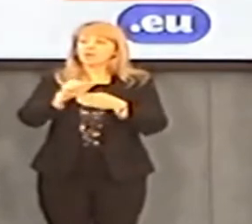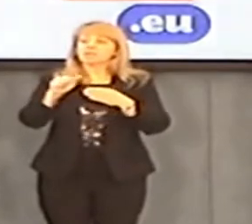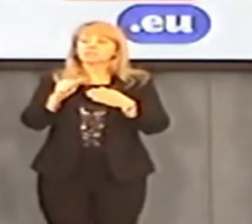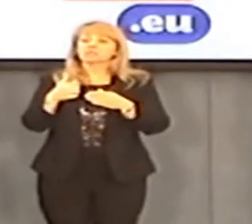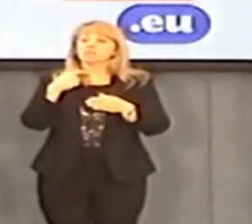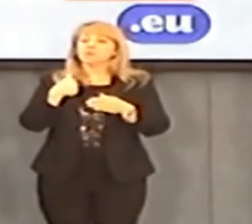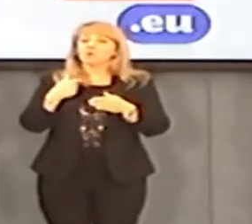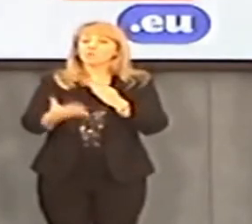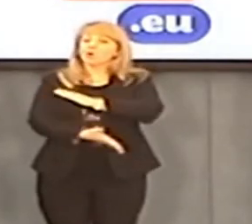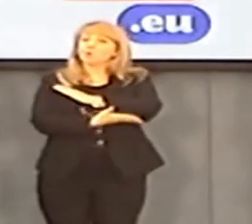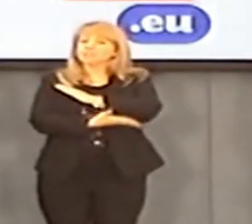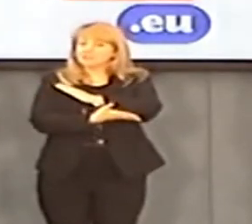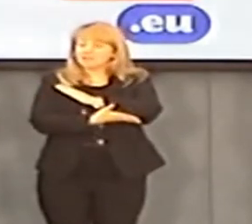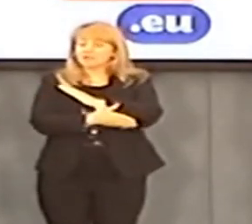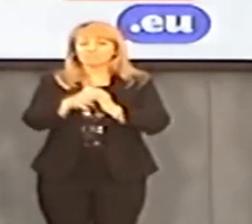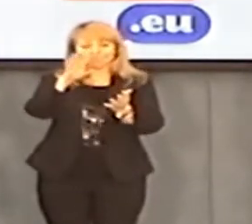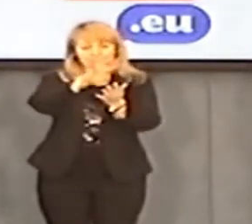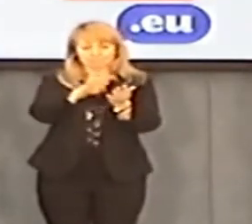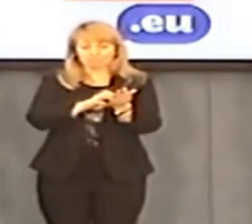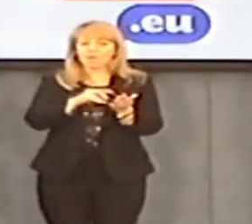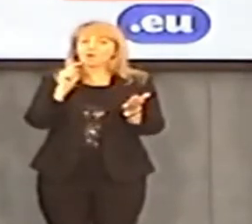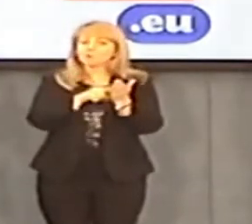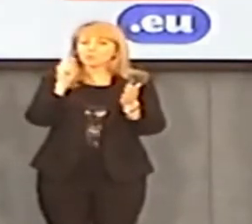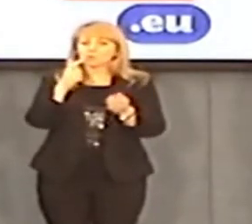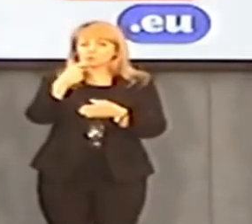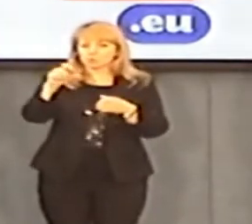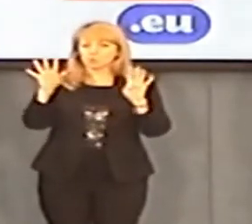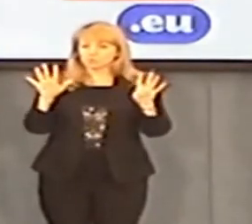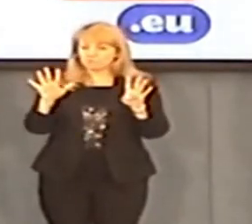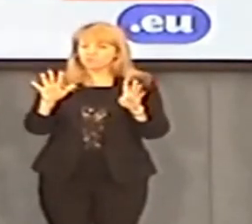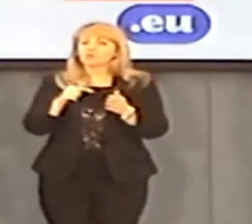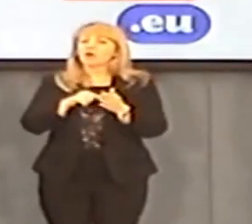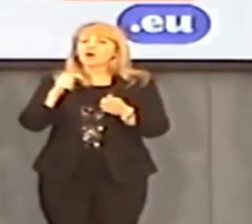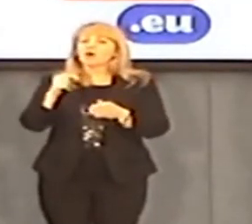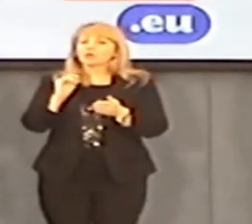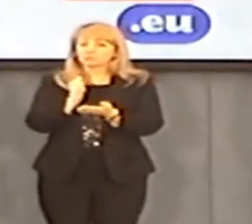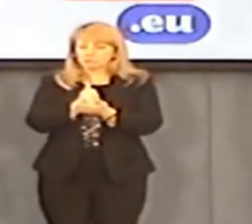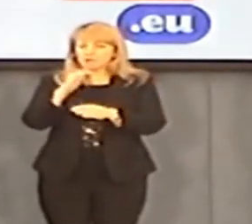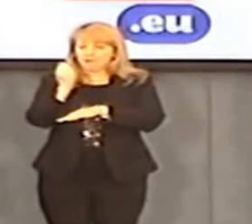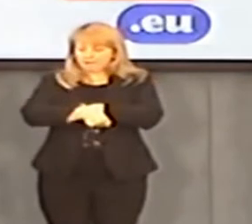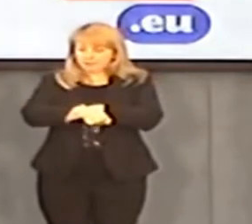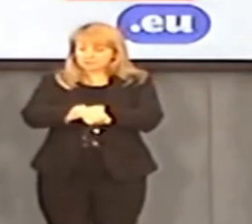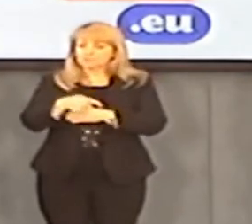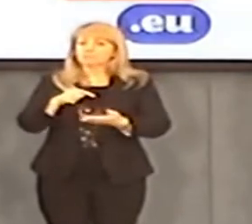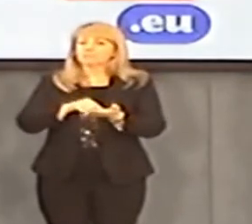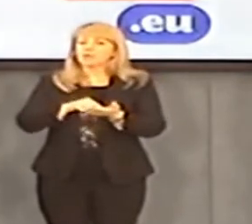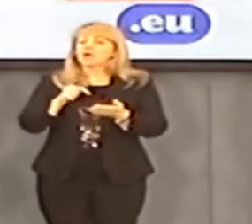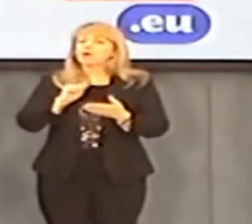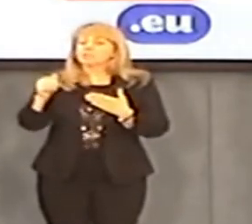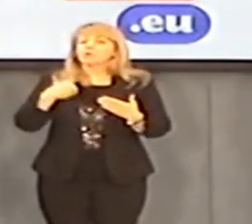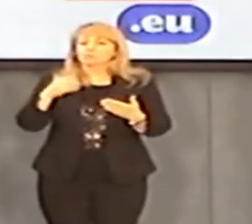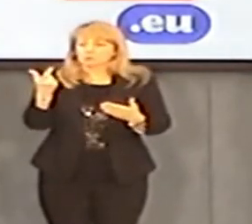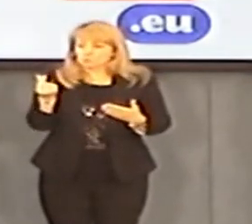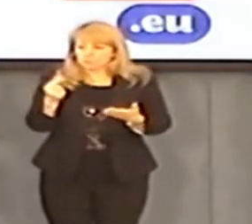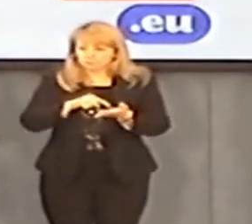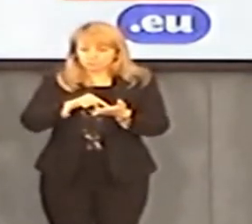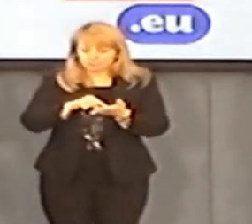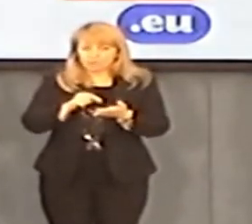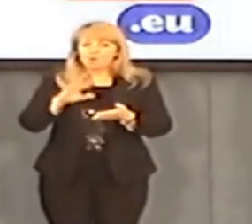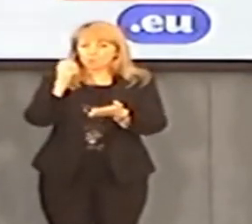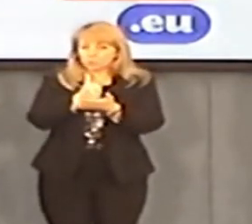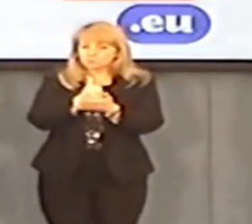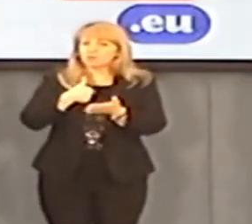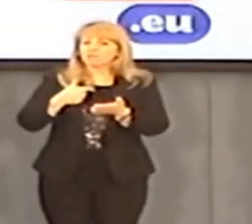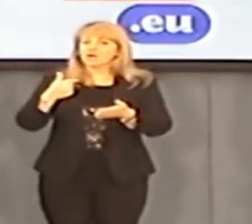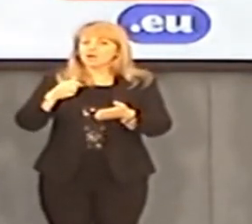zawiadomieniu o treść artykułu 109 kodeksu karnego, mianowicie